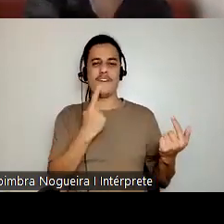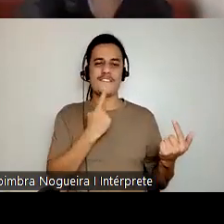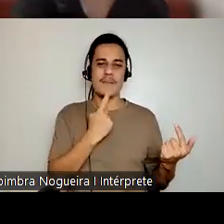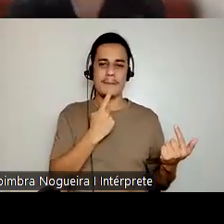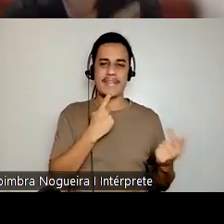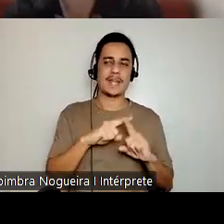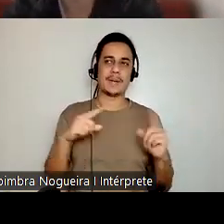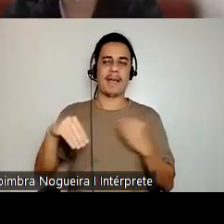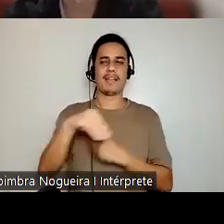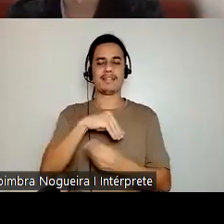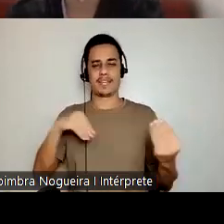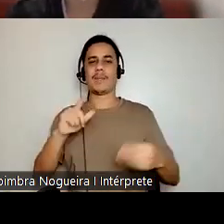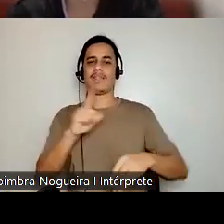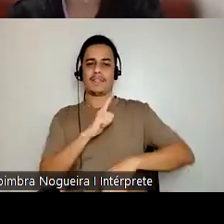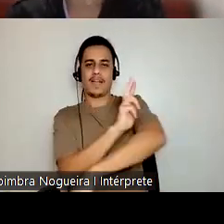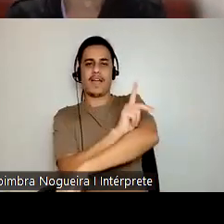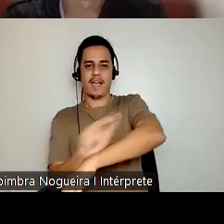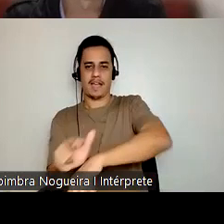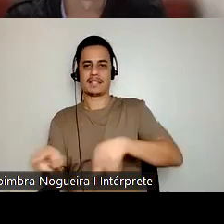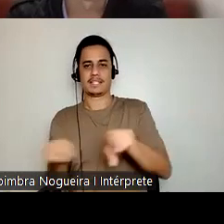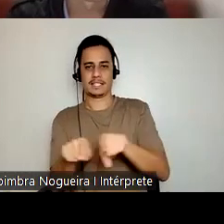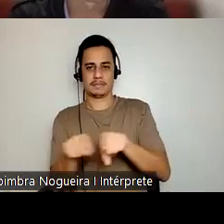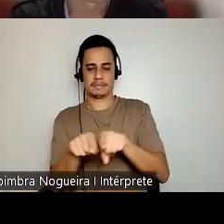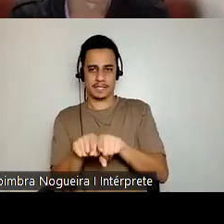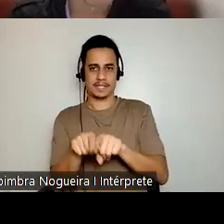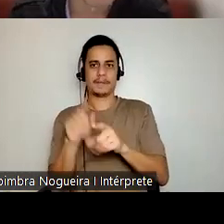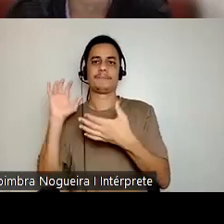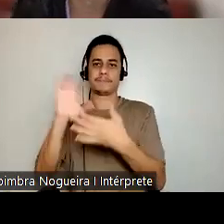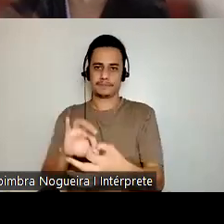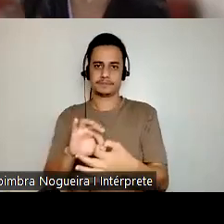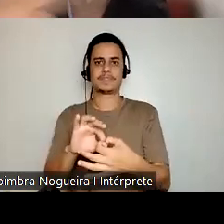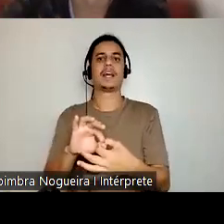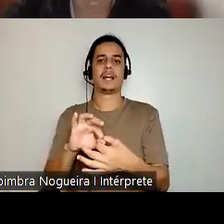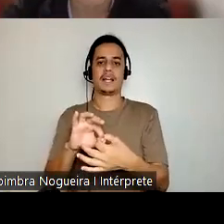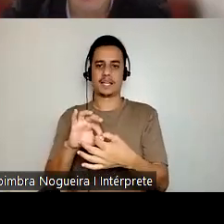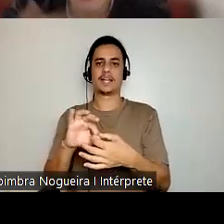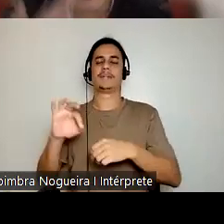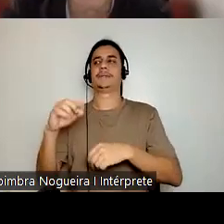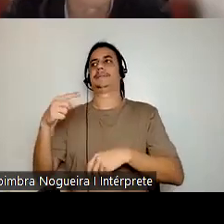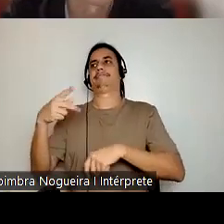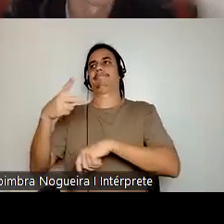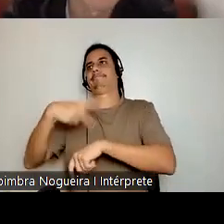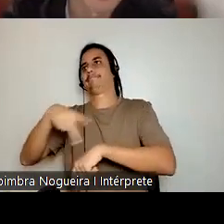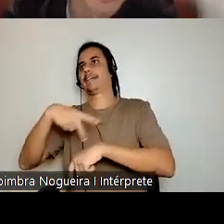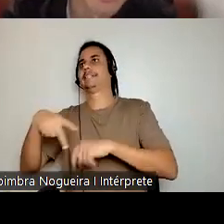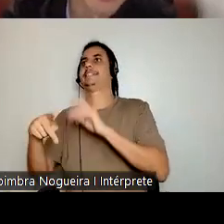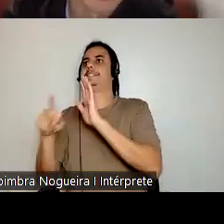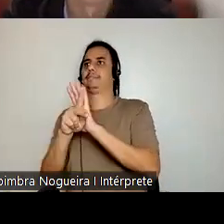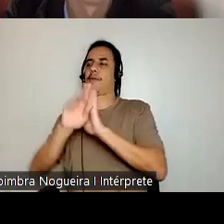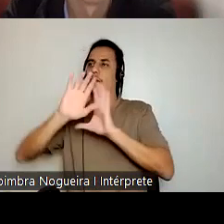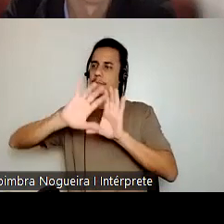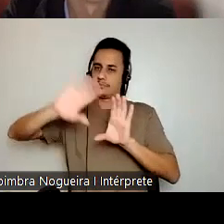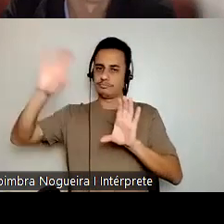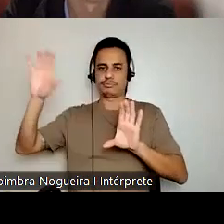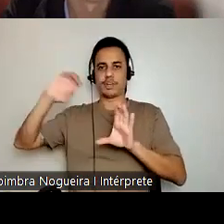elementos raciais também de serem países da Ásia, do Oriente, do Extremo Oriente.